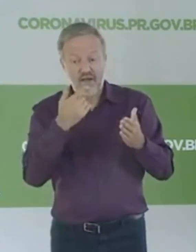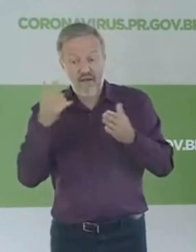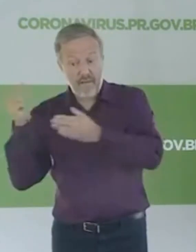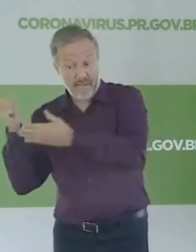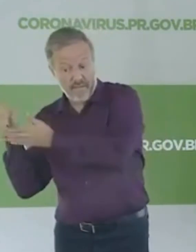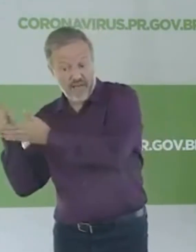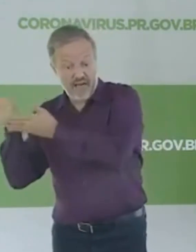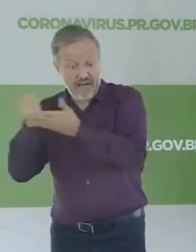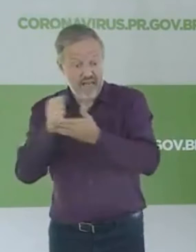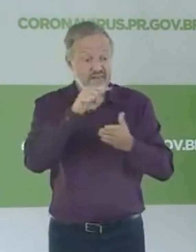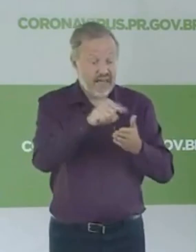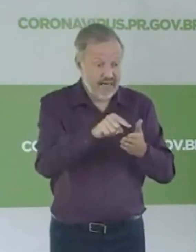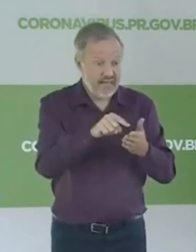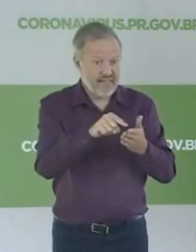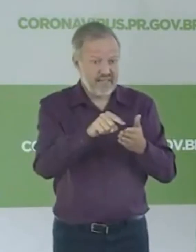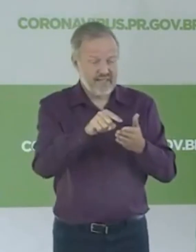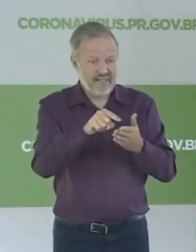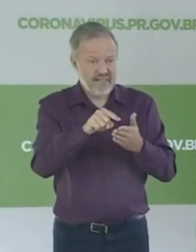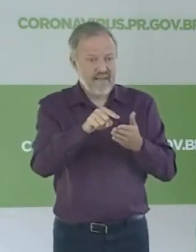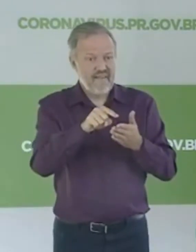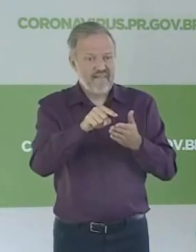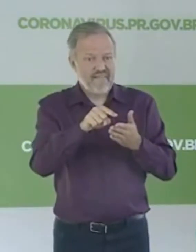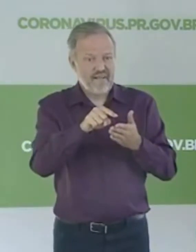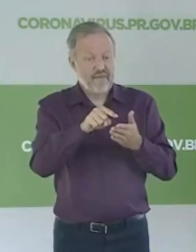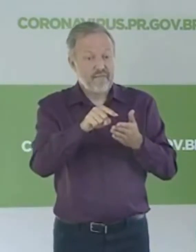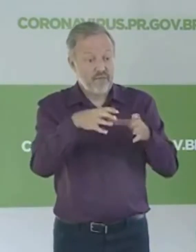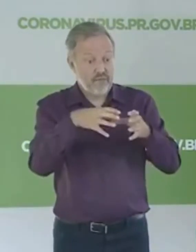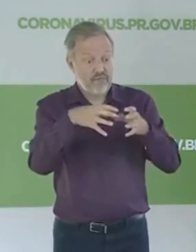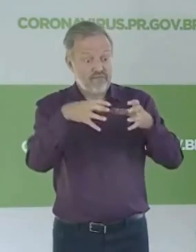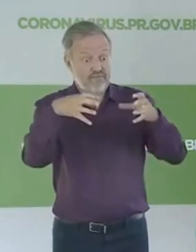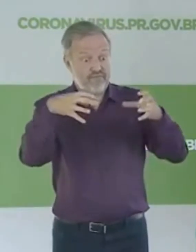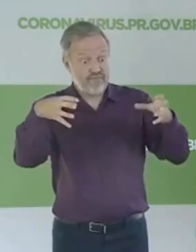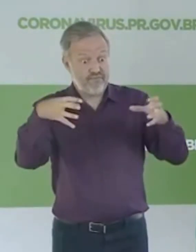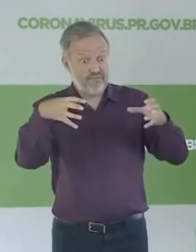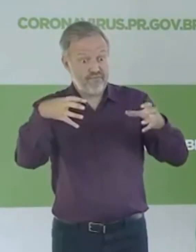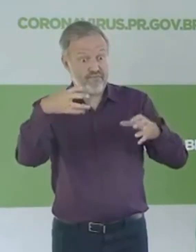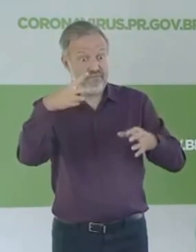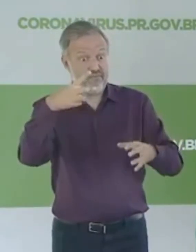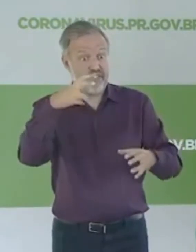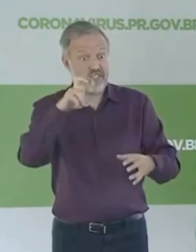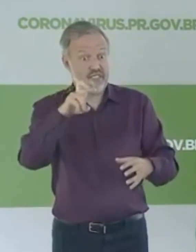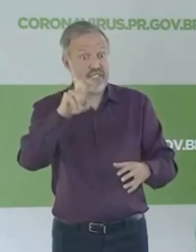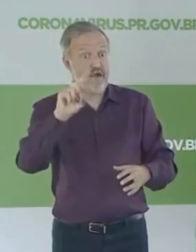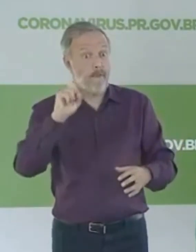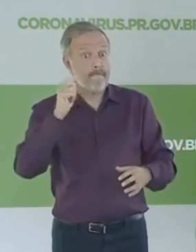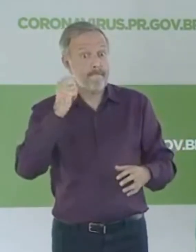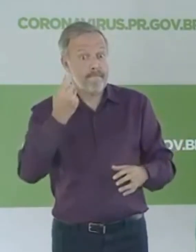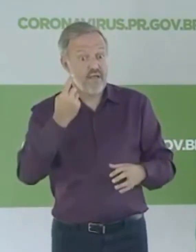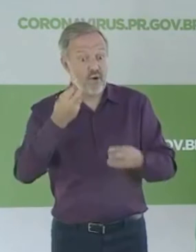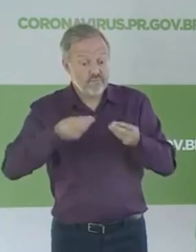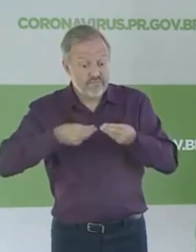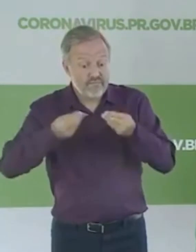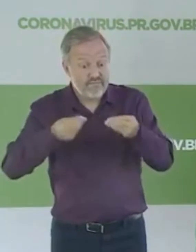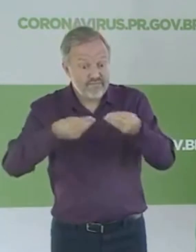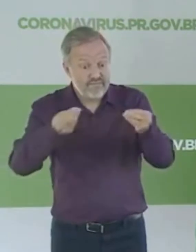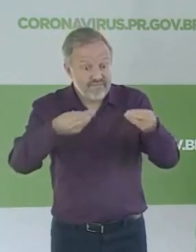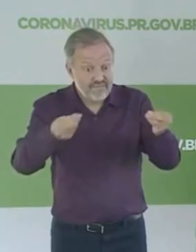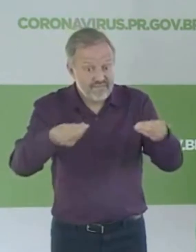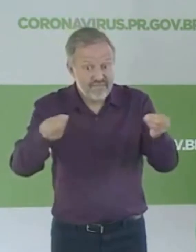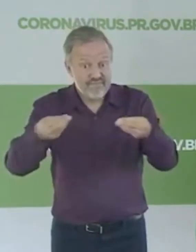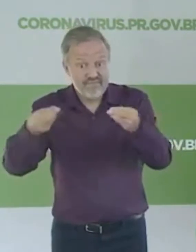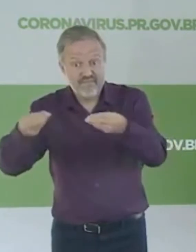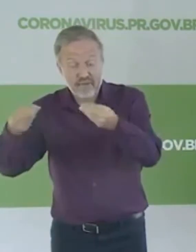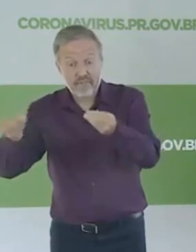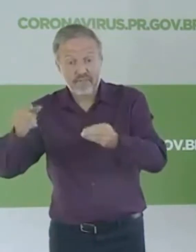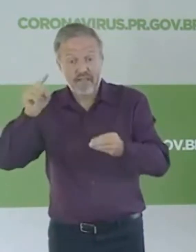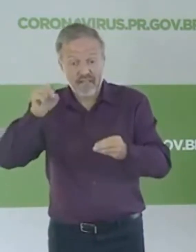está, então, reforçando a questão da merenda escolar, ampliando de 22 mil para 25 mil fornecedores da merenda escolar. E nós vamos começar a distribuir os kits